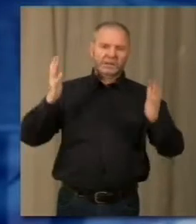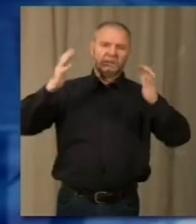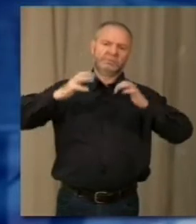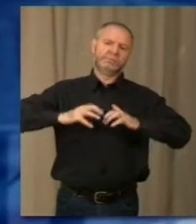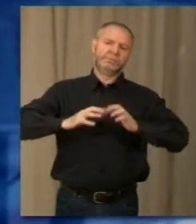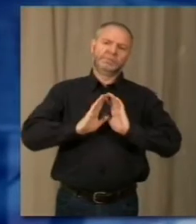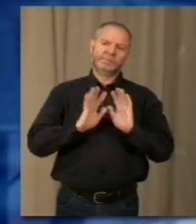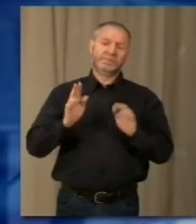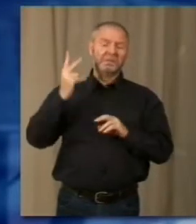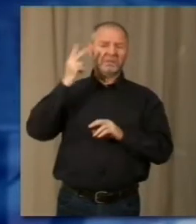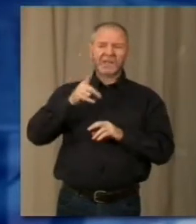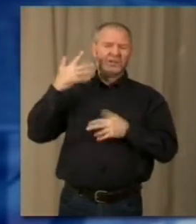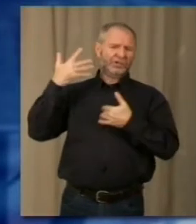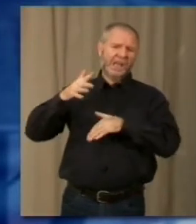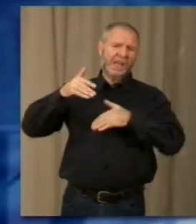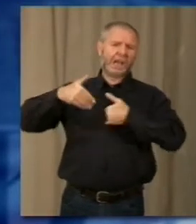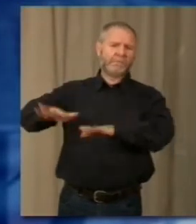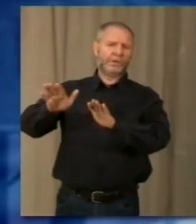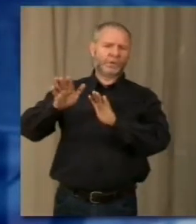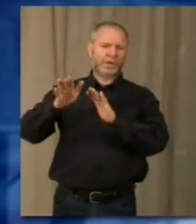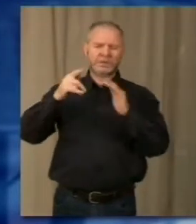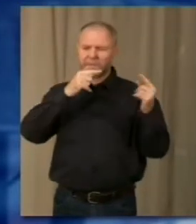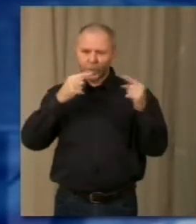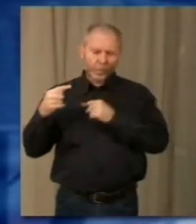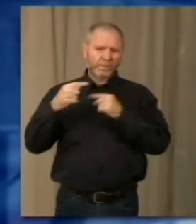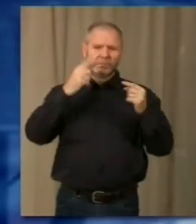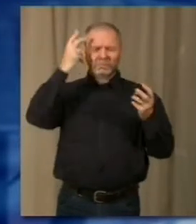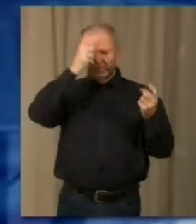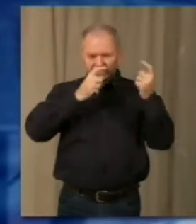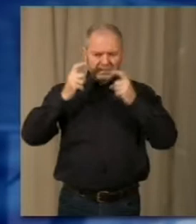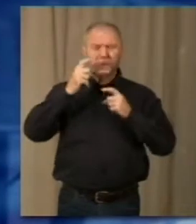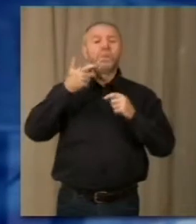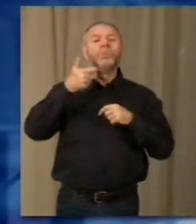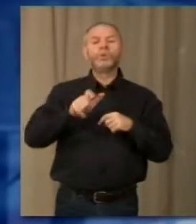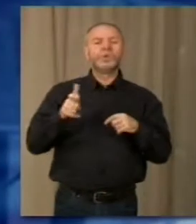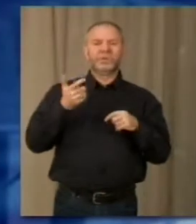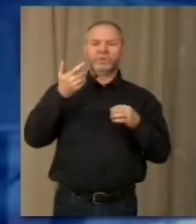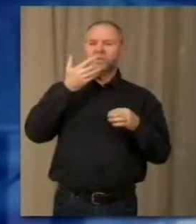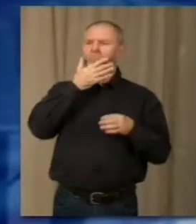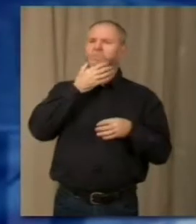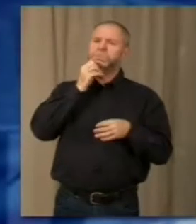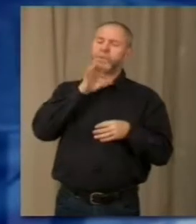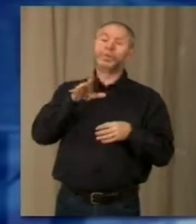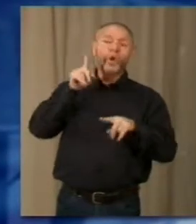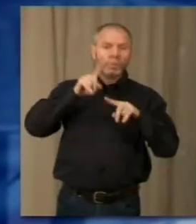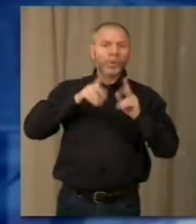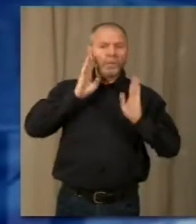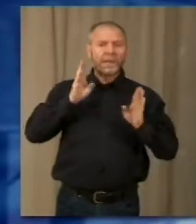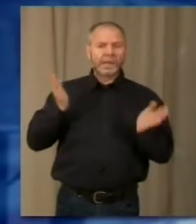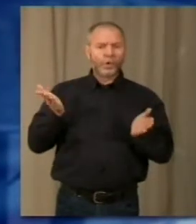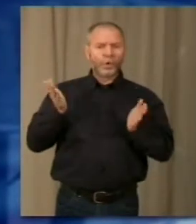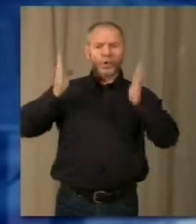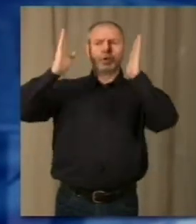Da anni quello che ormai era un rudere suscitava polemiche e anche preoccupazione, non solo per la mancanza di decoro, ma anche per la pericolosità di una